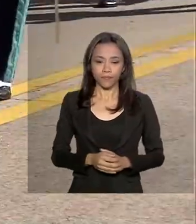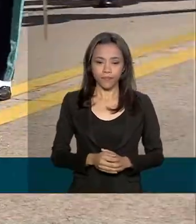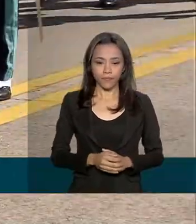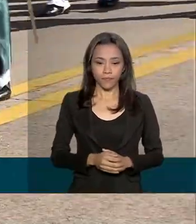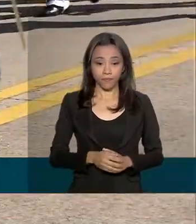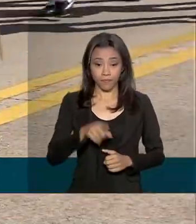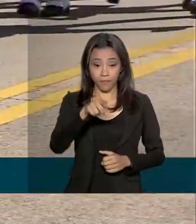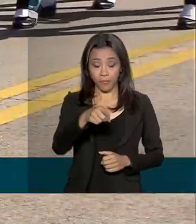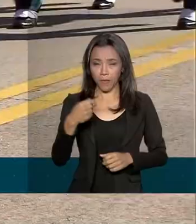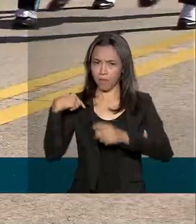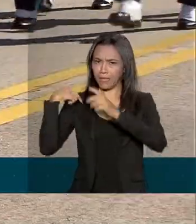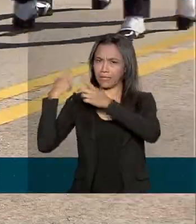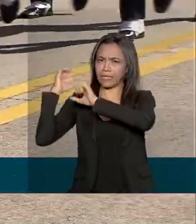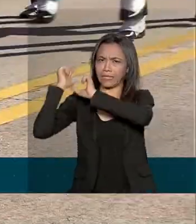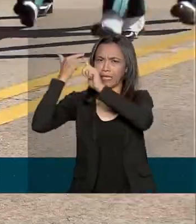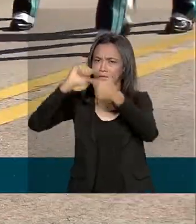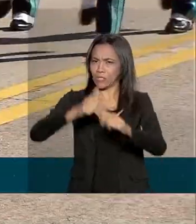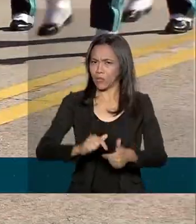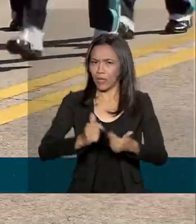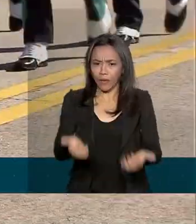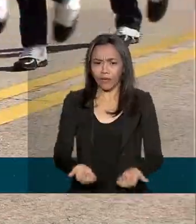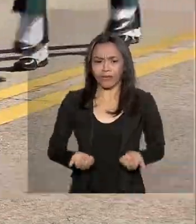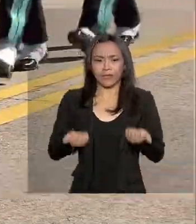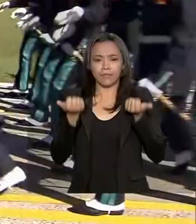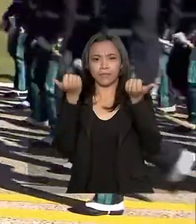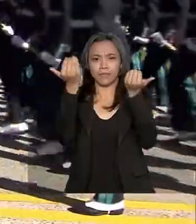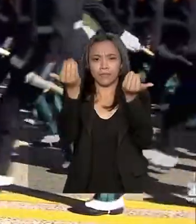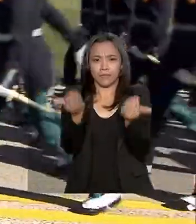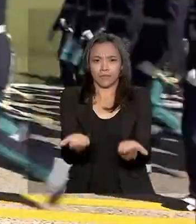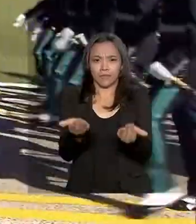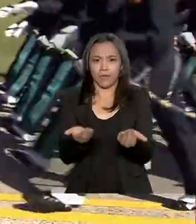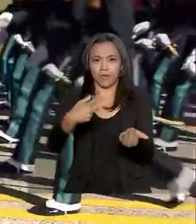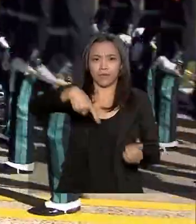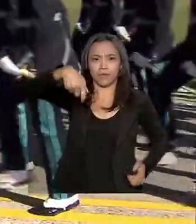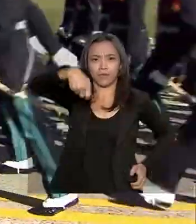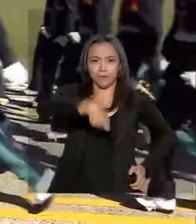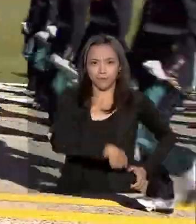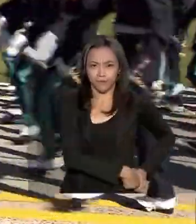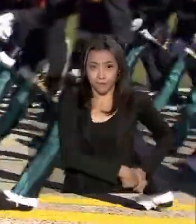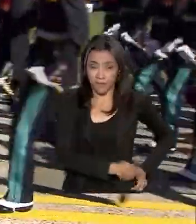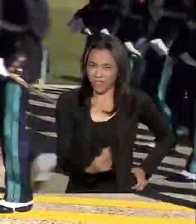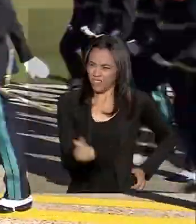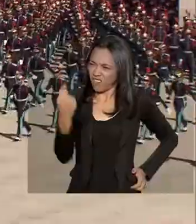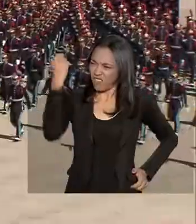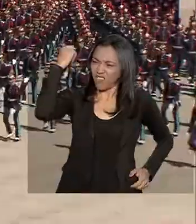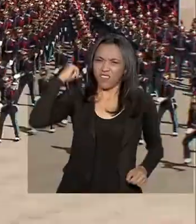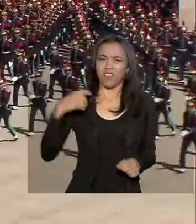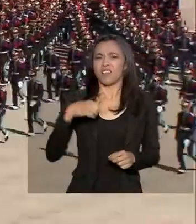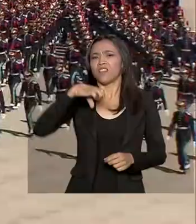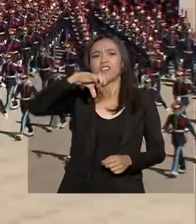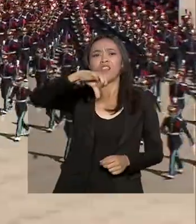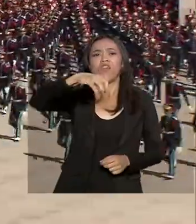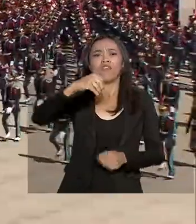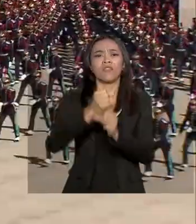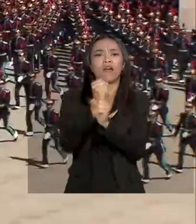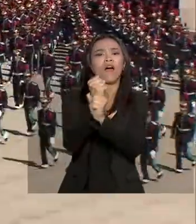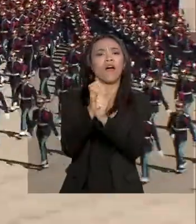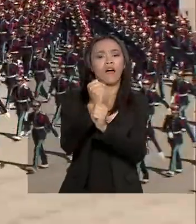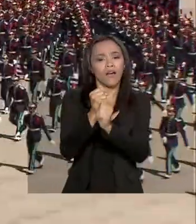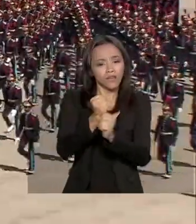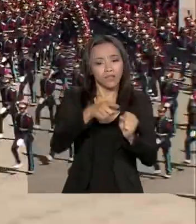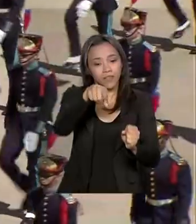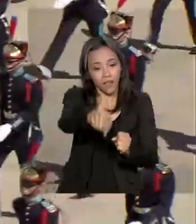A tradicional cerimônia de entrega de espadins, iniciada há quase 90 anos, marca o primeiro ano dos